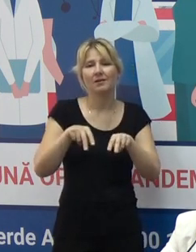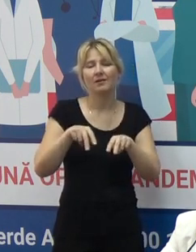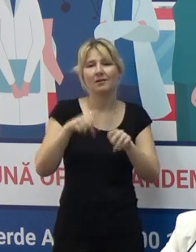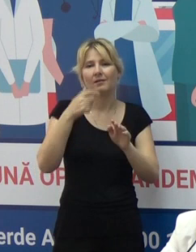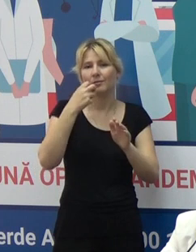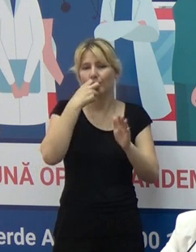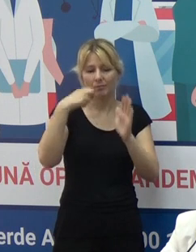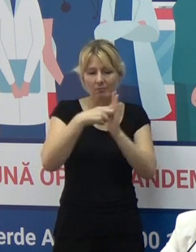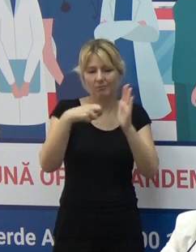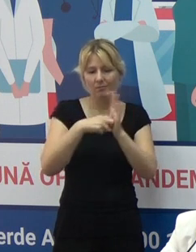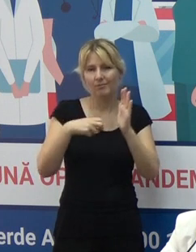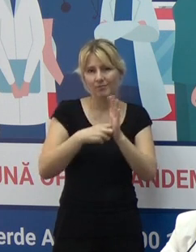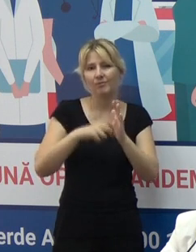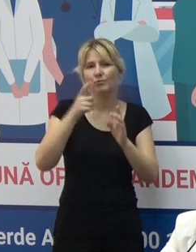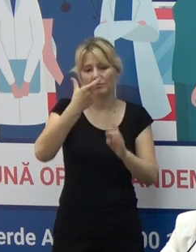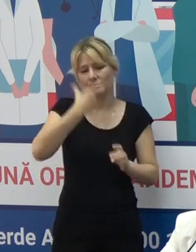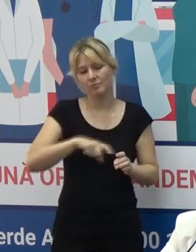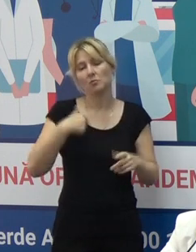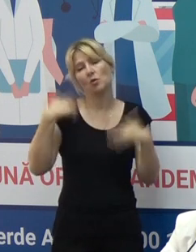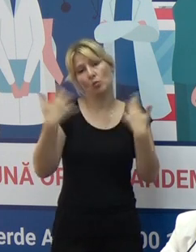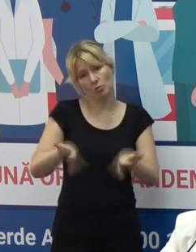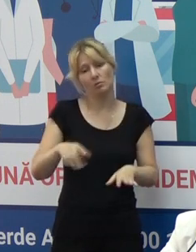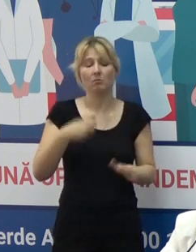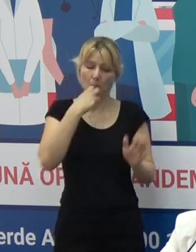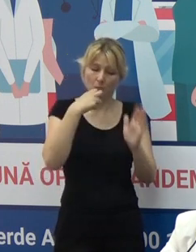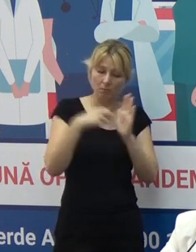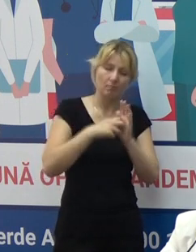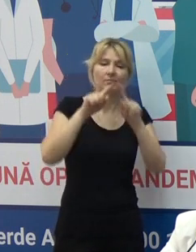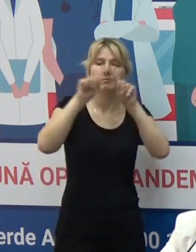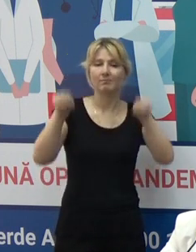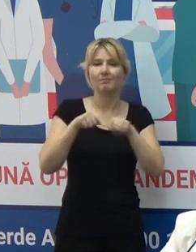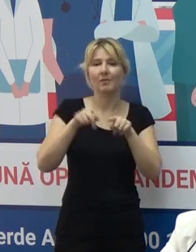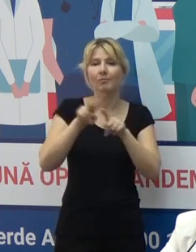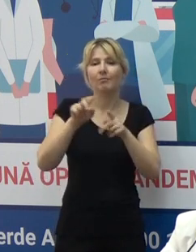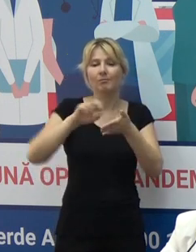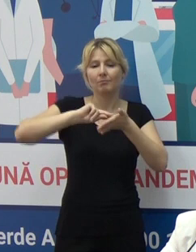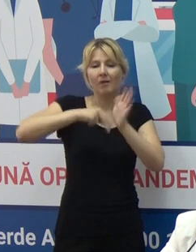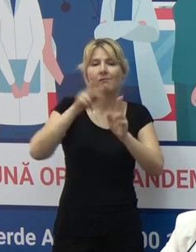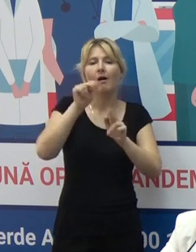modul țări, în producții care în numărul de cazuri crește. Am văzut să discutai despre acest lucru.